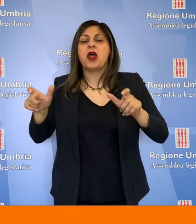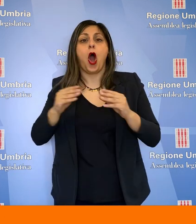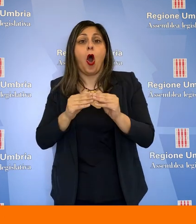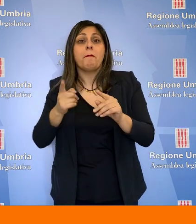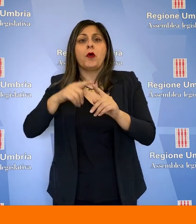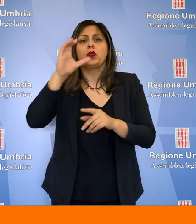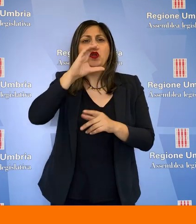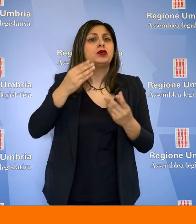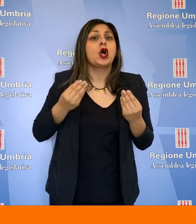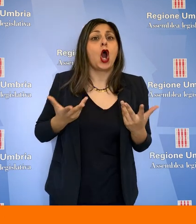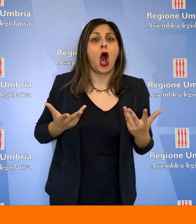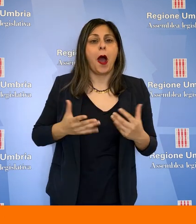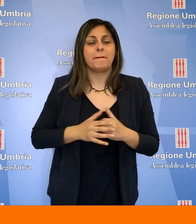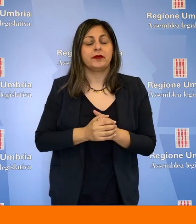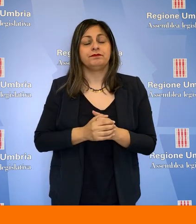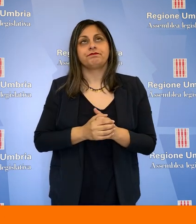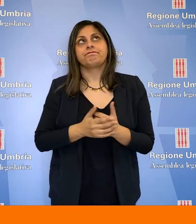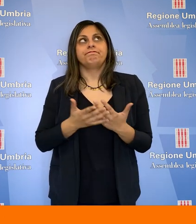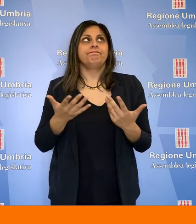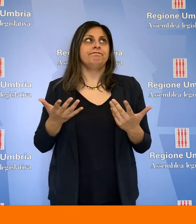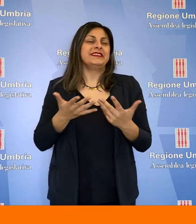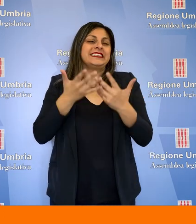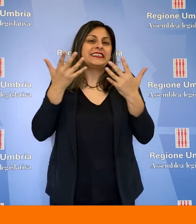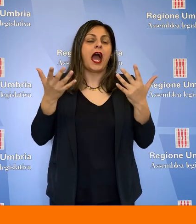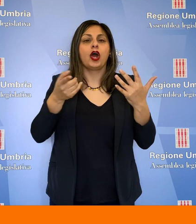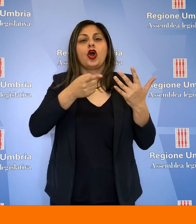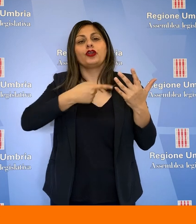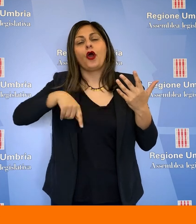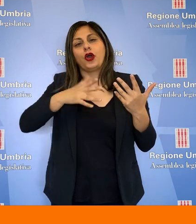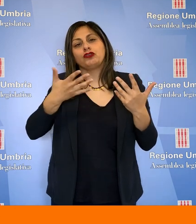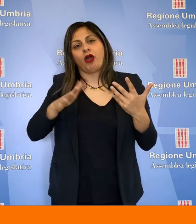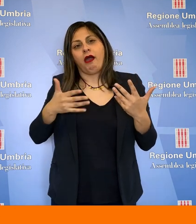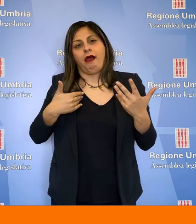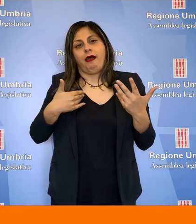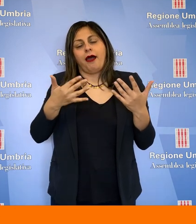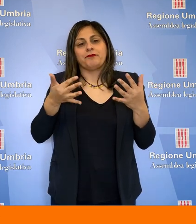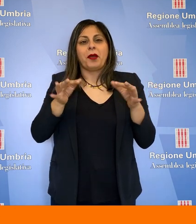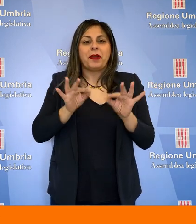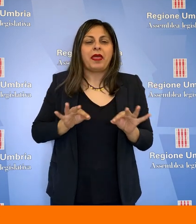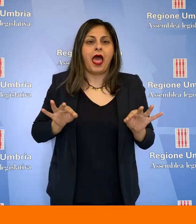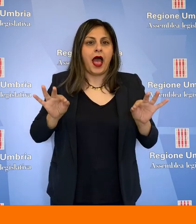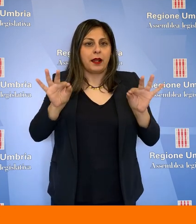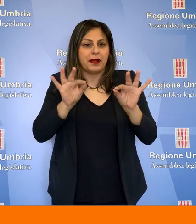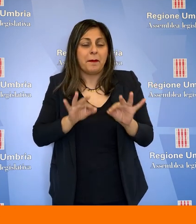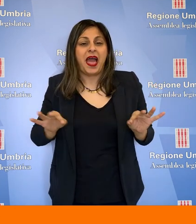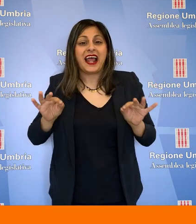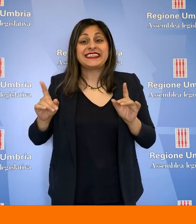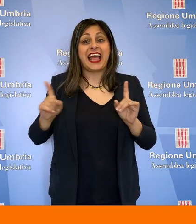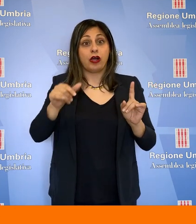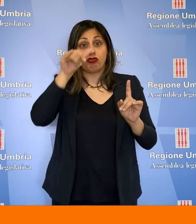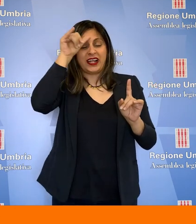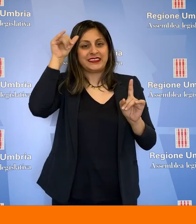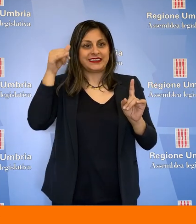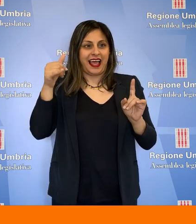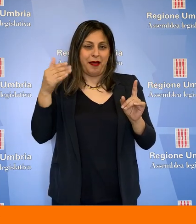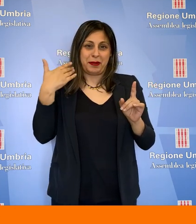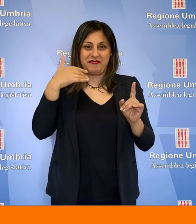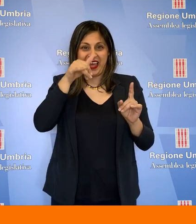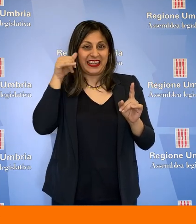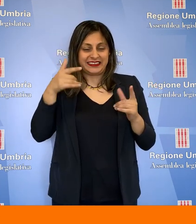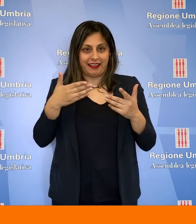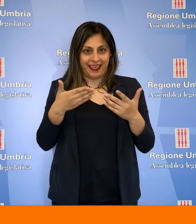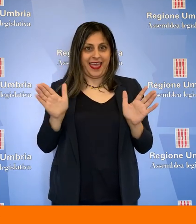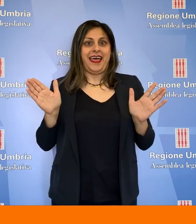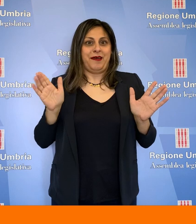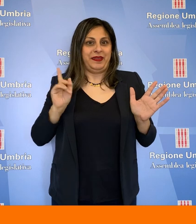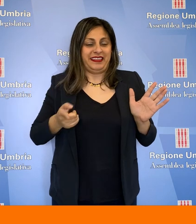per gli Umbri e a livello turistico? Naturalmente noi ci stiamo preparando alla riapertura della stagione